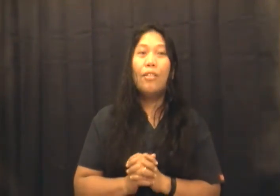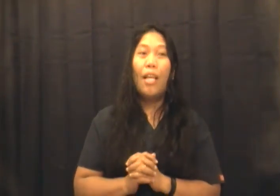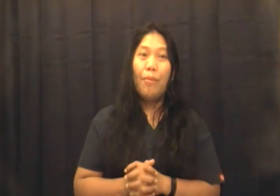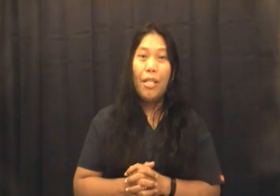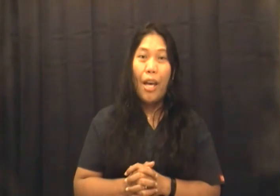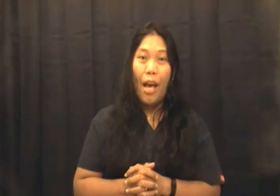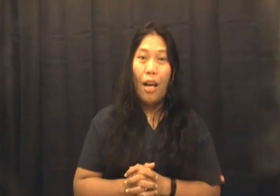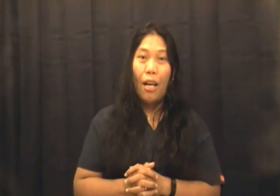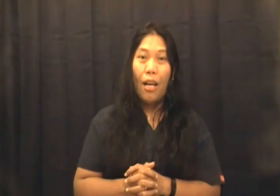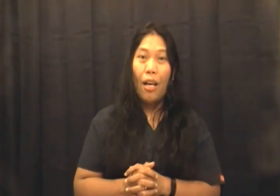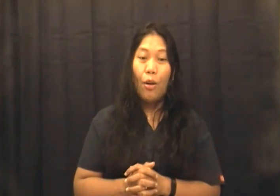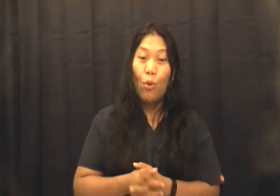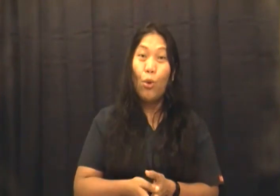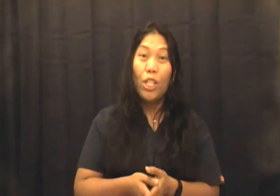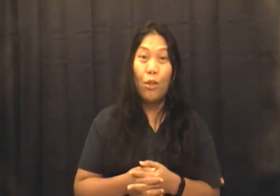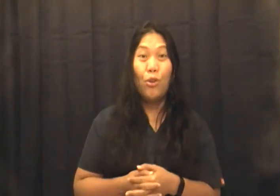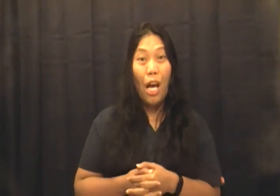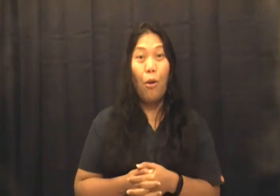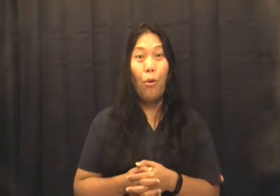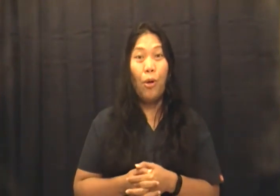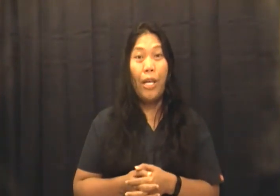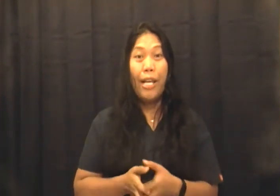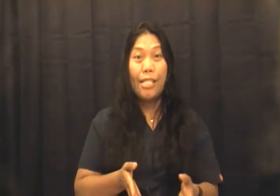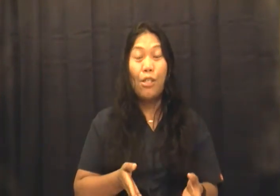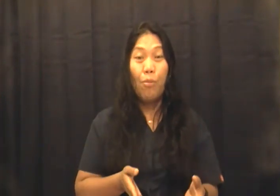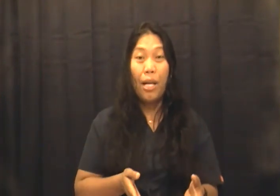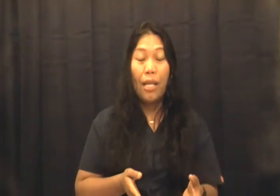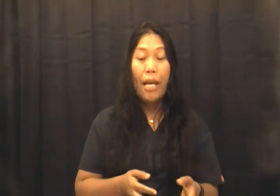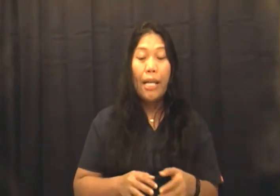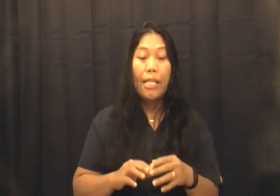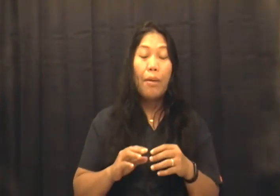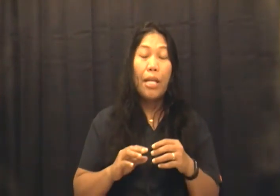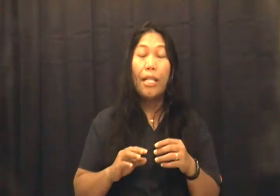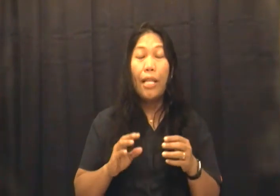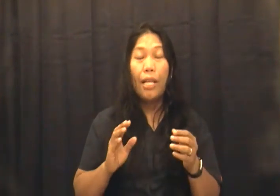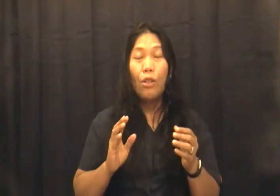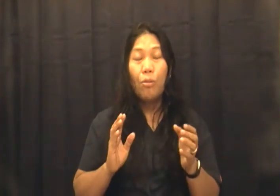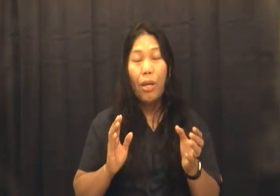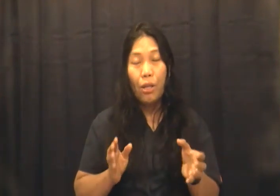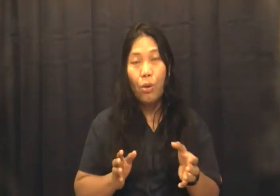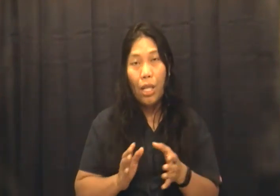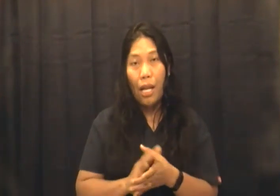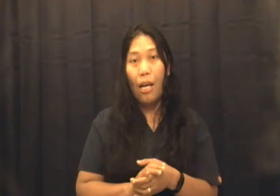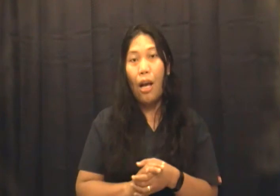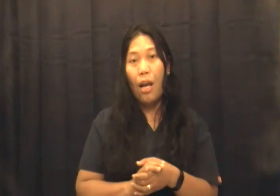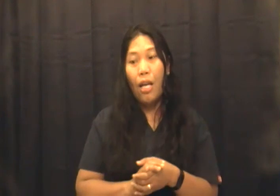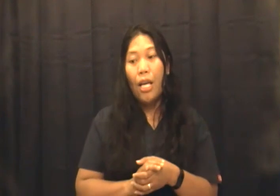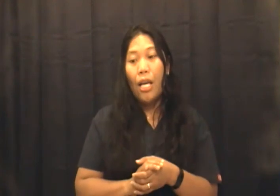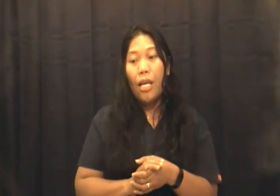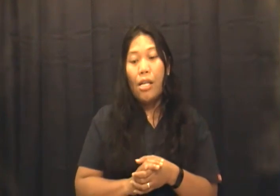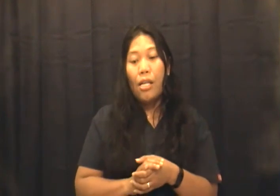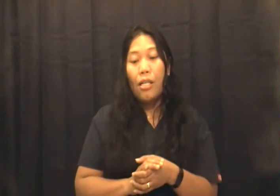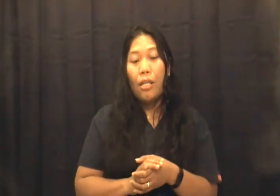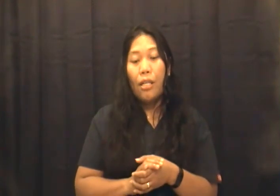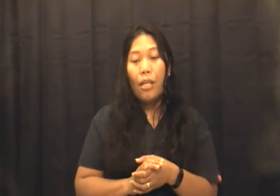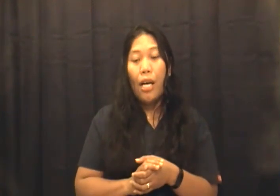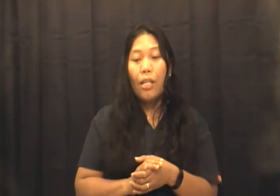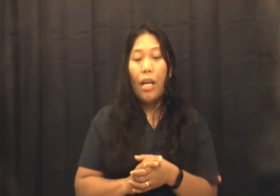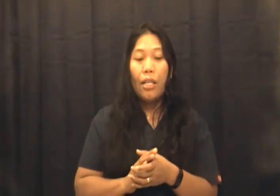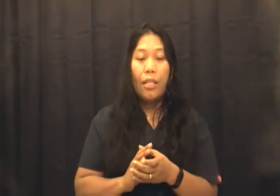Sabi niya, kukunin ko daw. Eh, kasi yung bata. hindi yun biro talaga. I, I